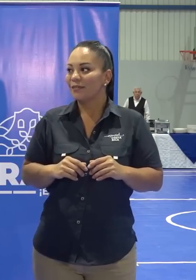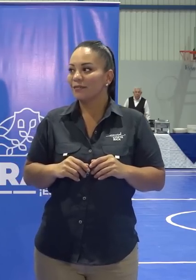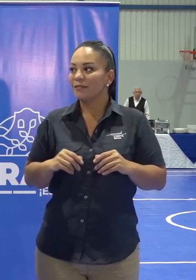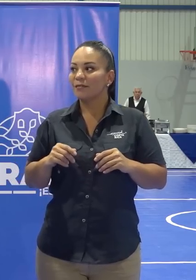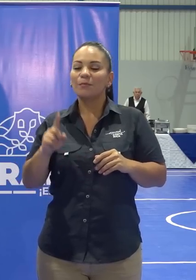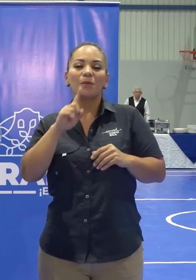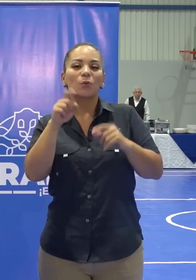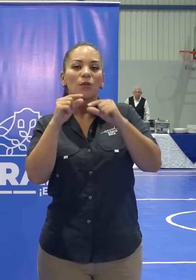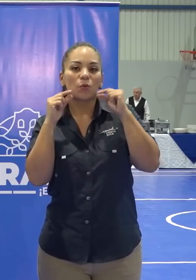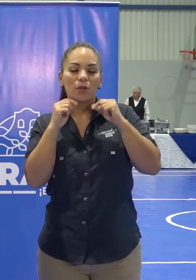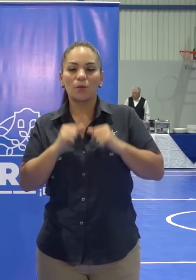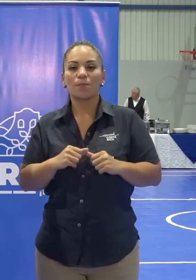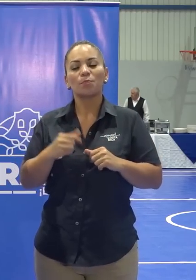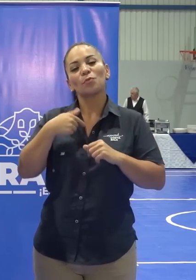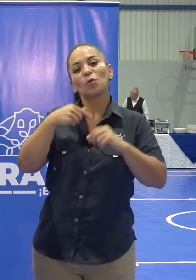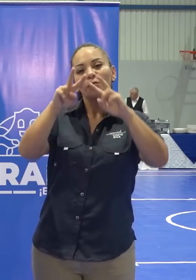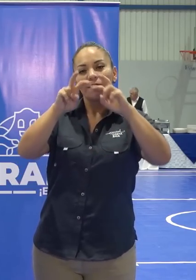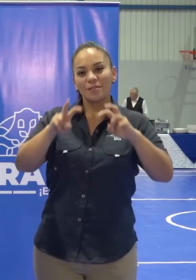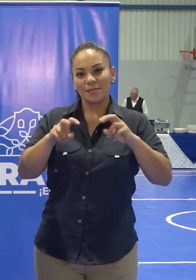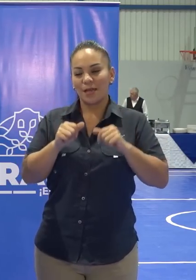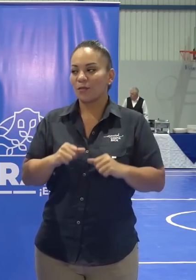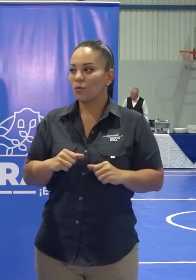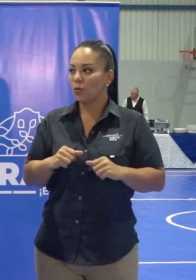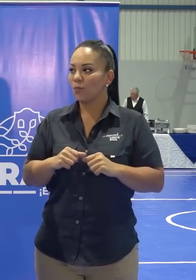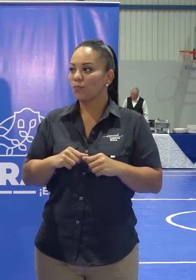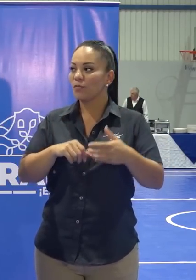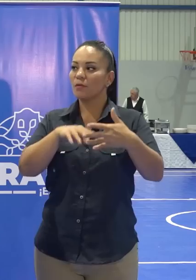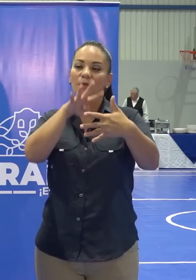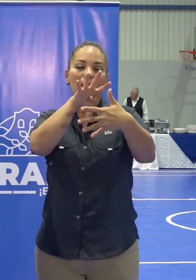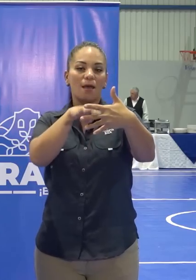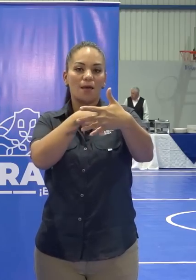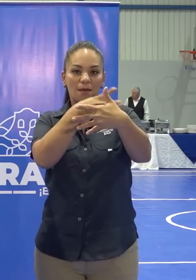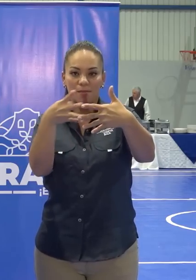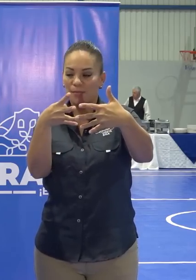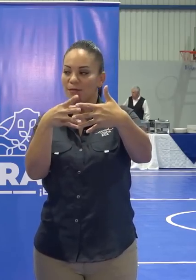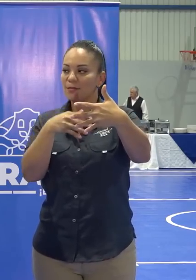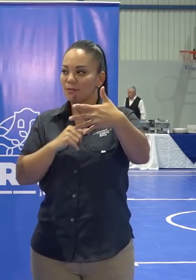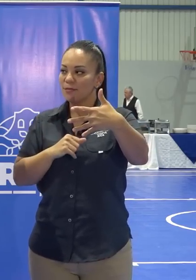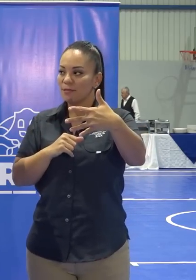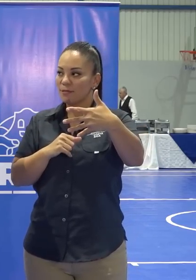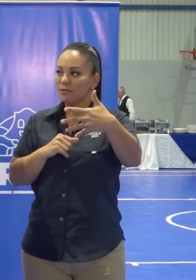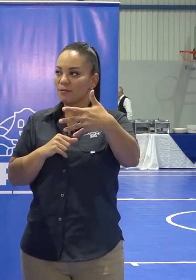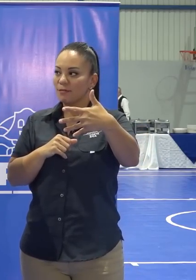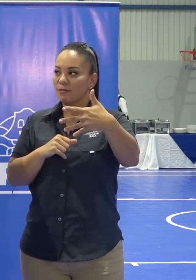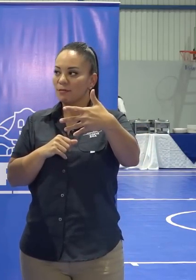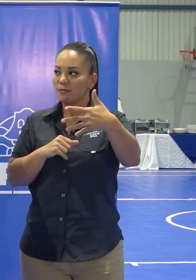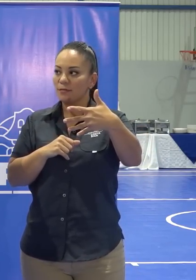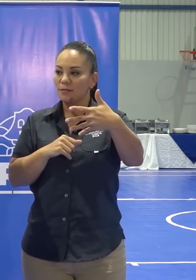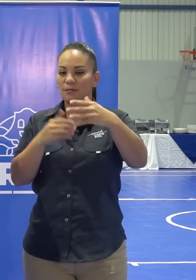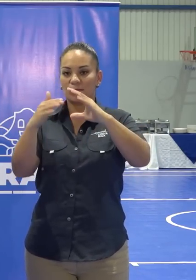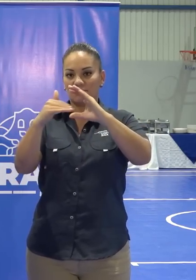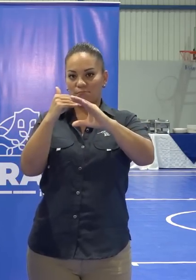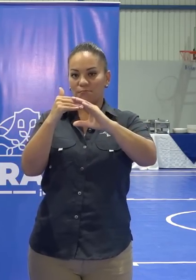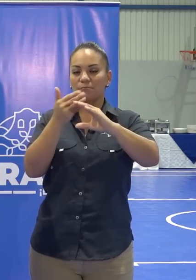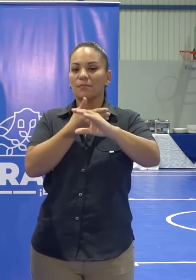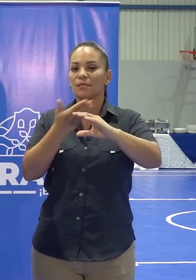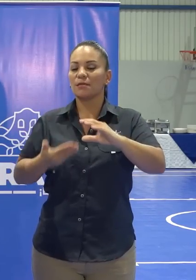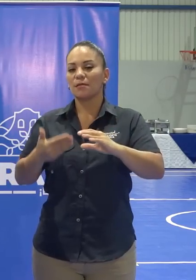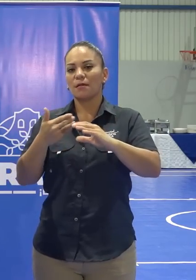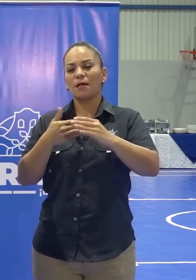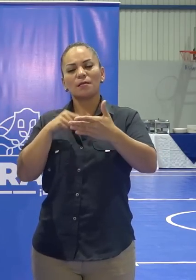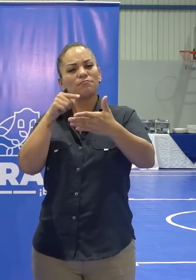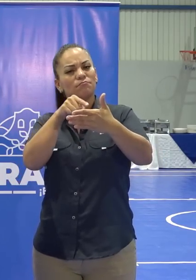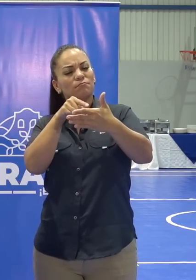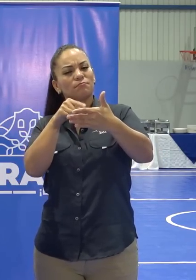Rodrigo, revisando precisamente las agendas que enviaron desde Presidencia, nos llamó